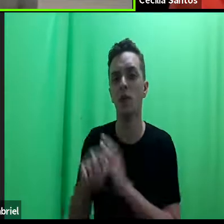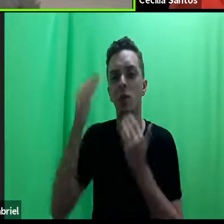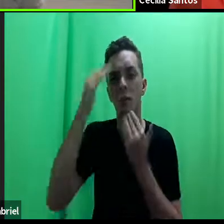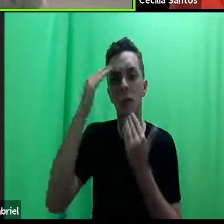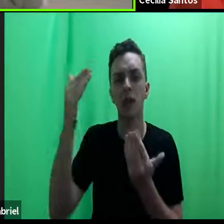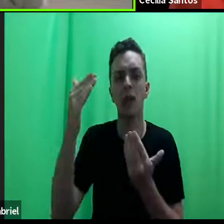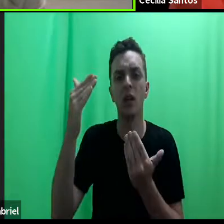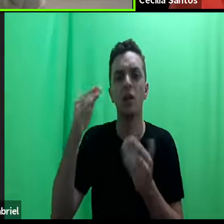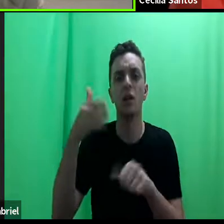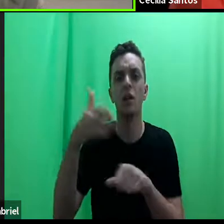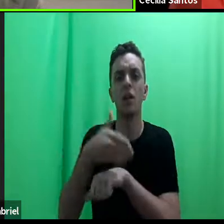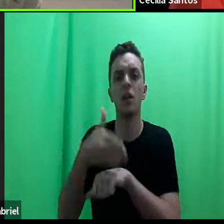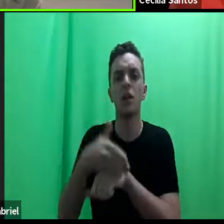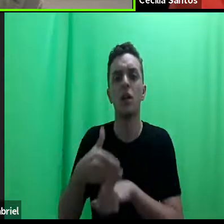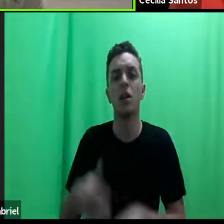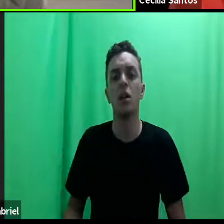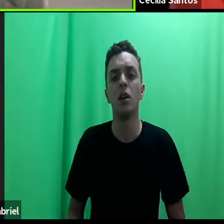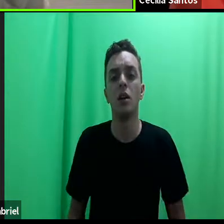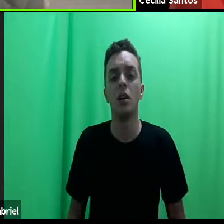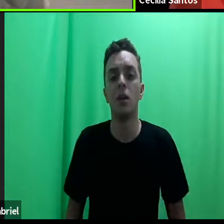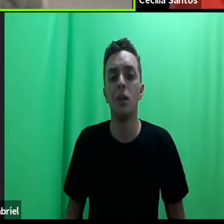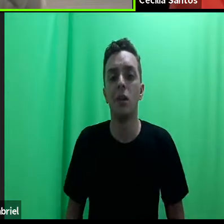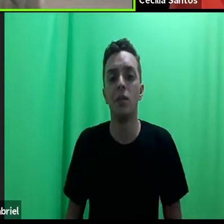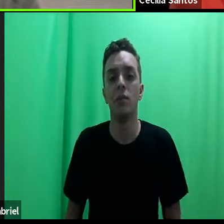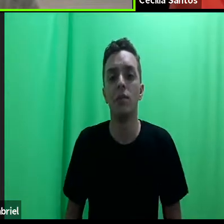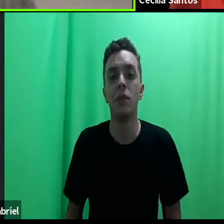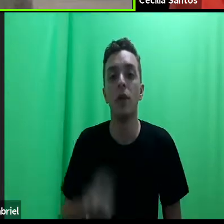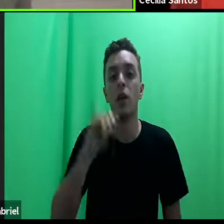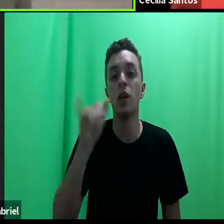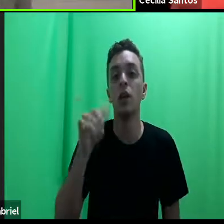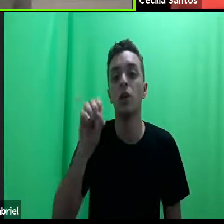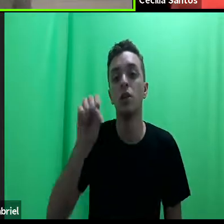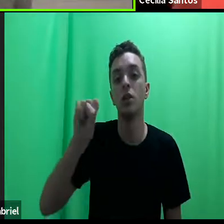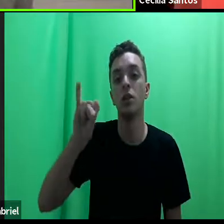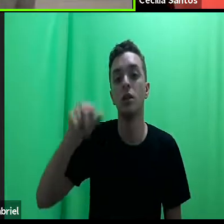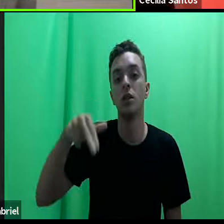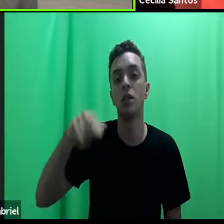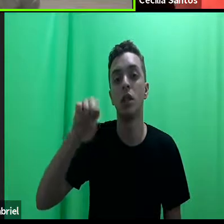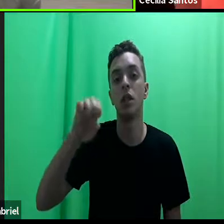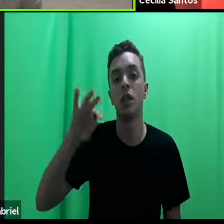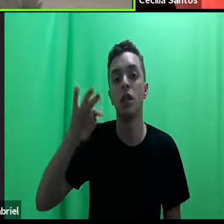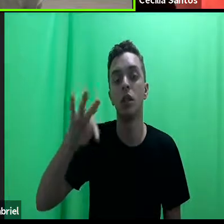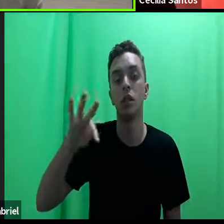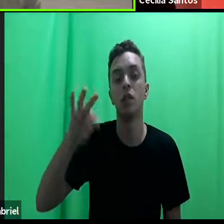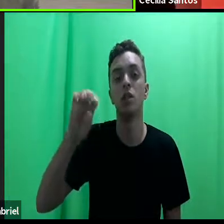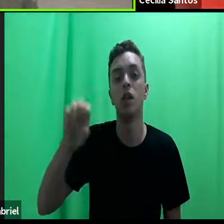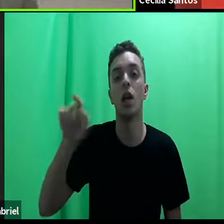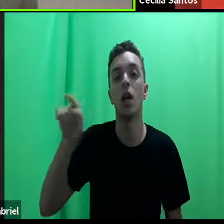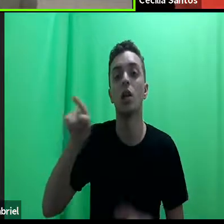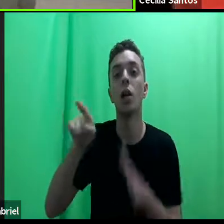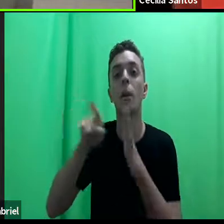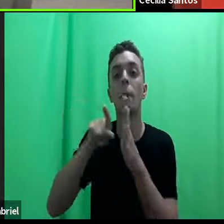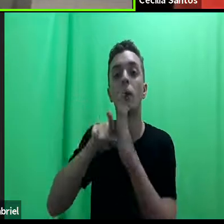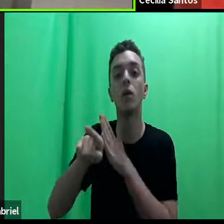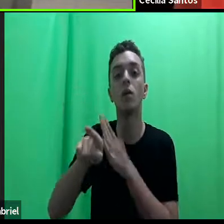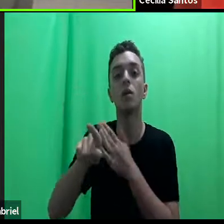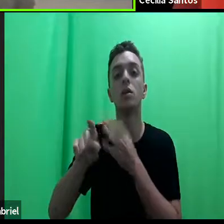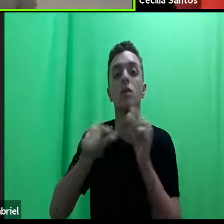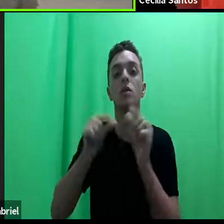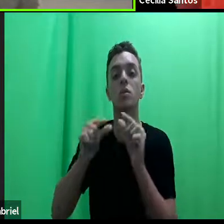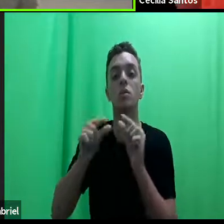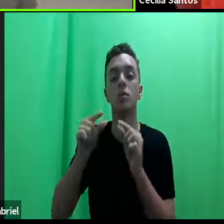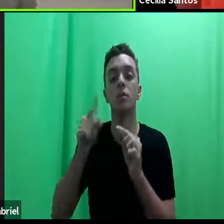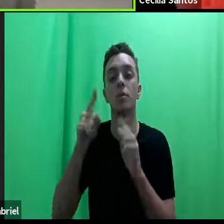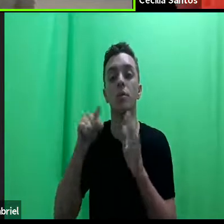sua explicação, é da Josinete Medeiros, ela está perguntando aqui um pouquinho para a gente uma pergunta